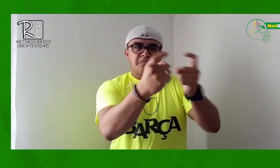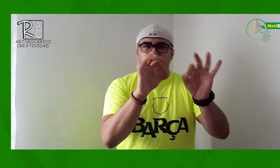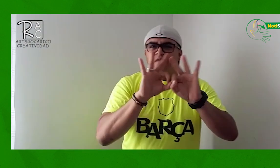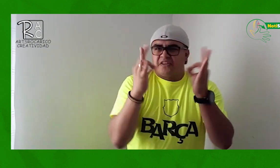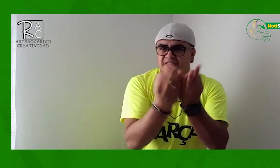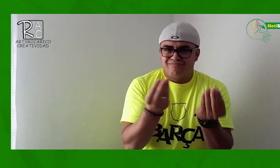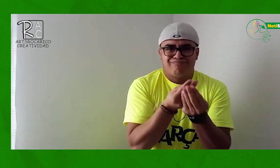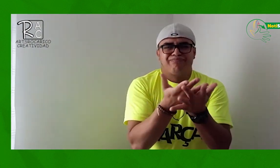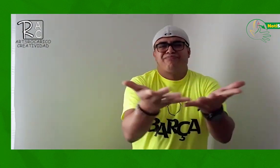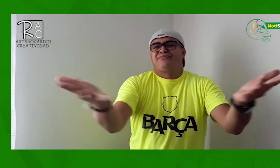algún familiar, etc.